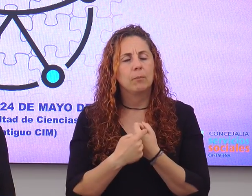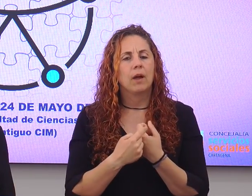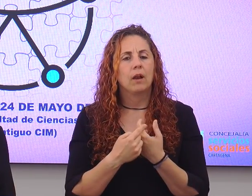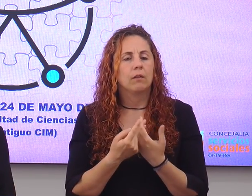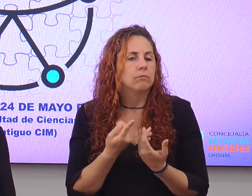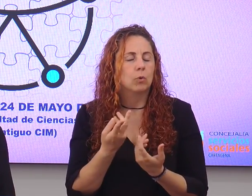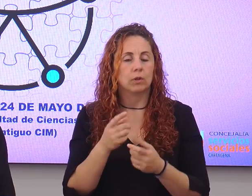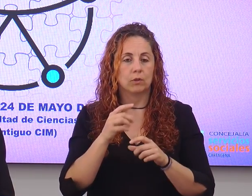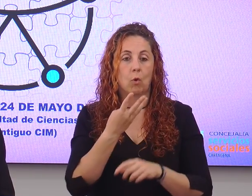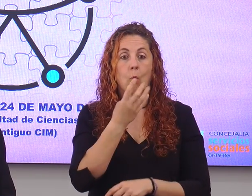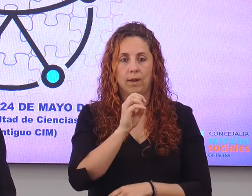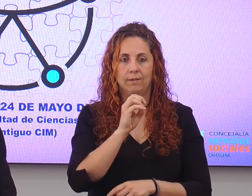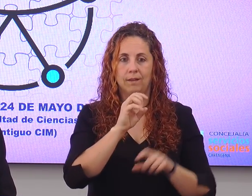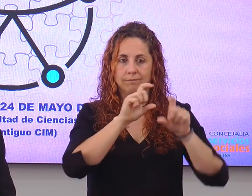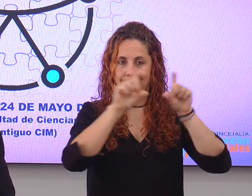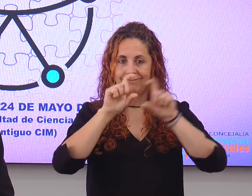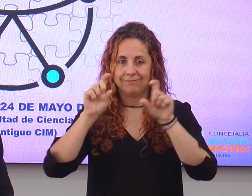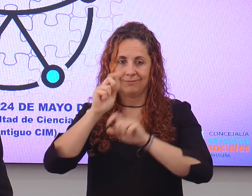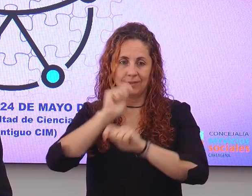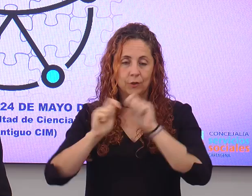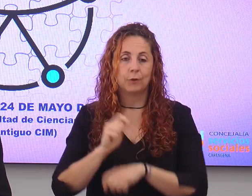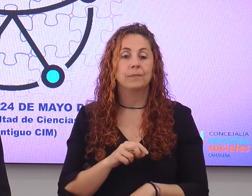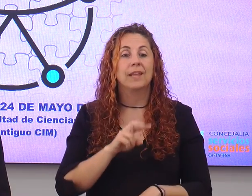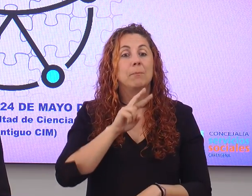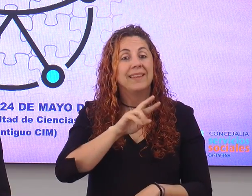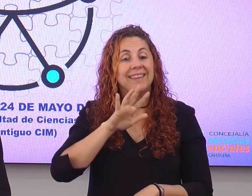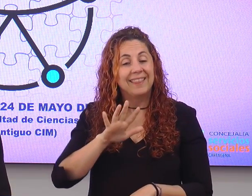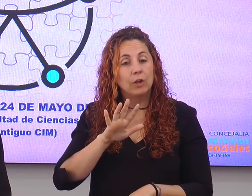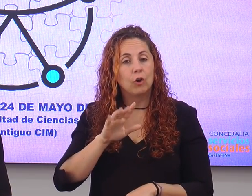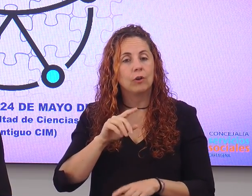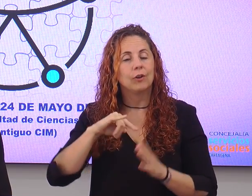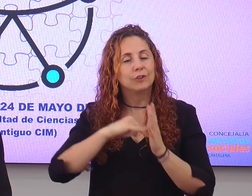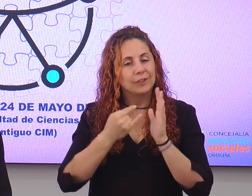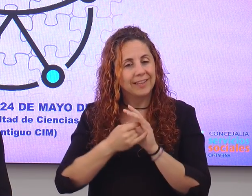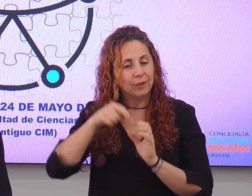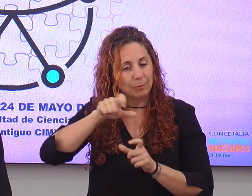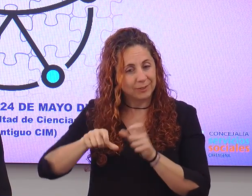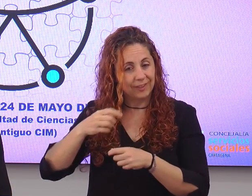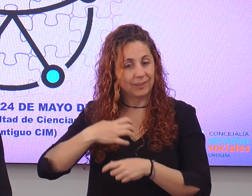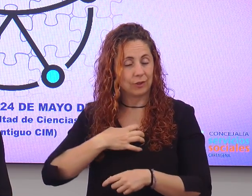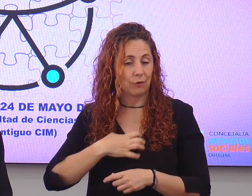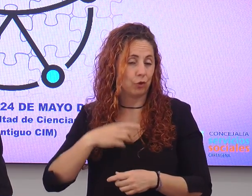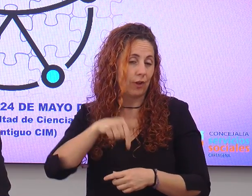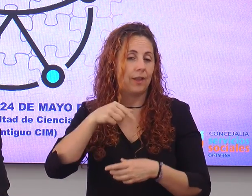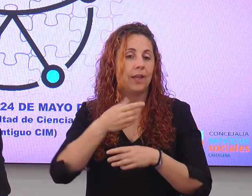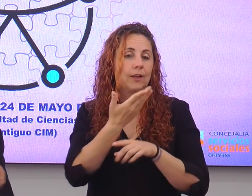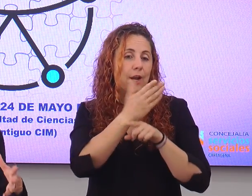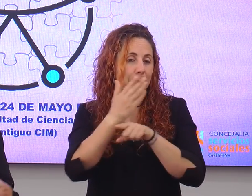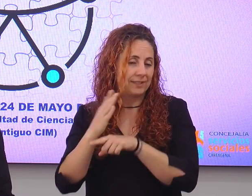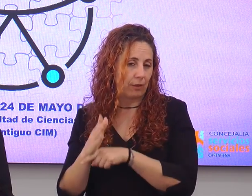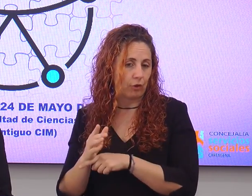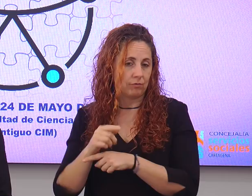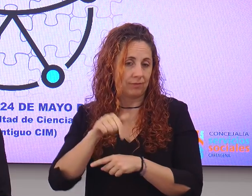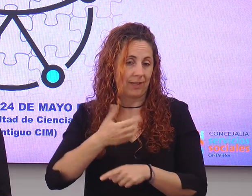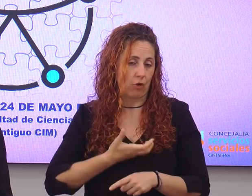entidades, que ya es, y 25 técnicos del Ayuntamiento de Cartagena en representación a las diferentes